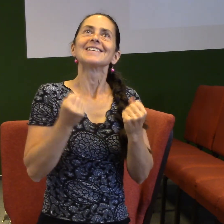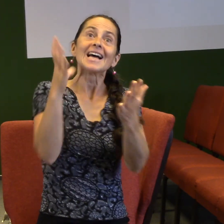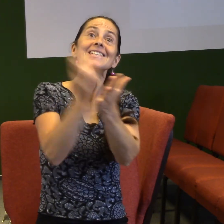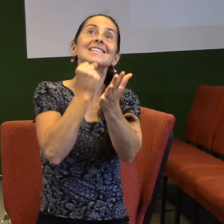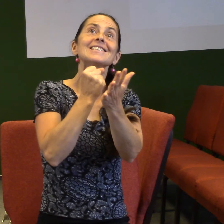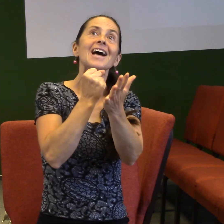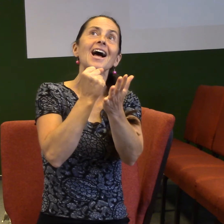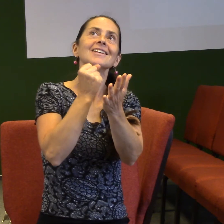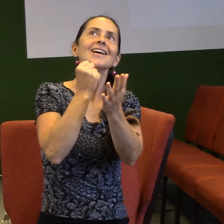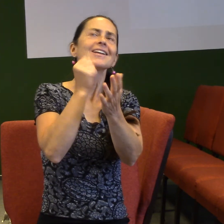boží.